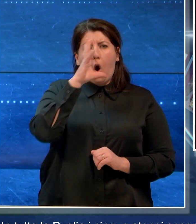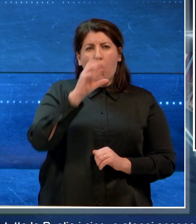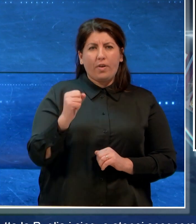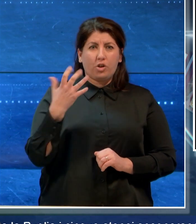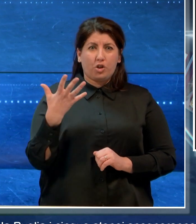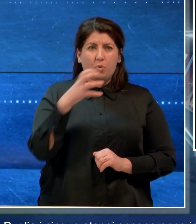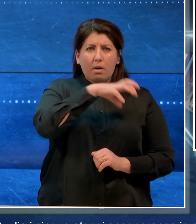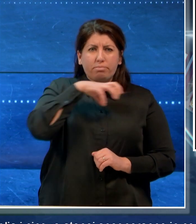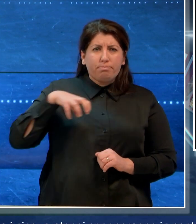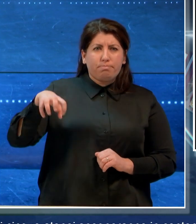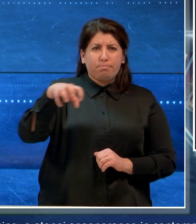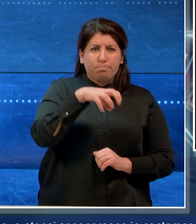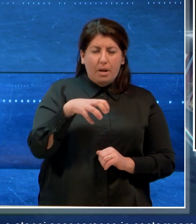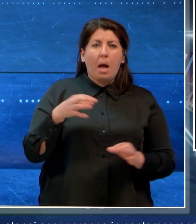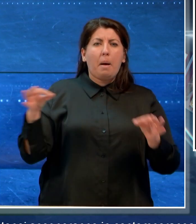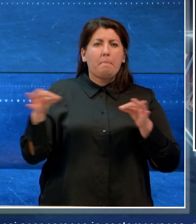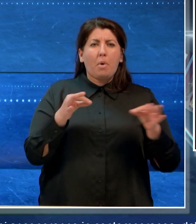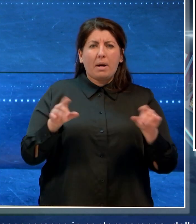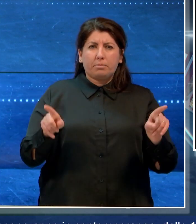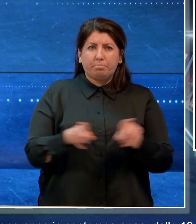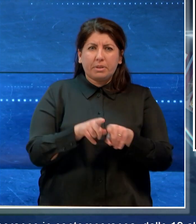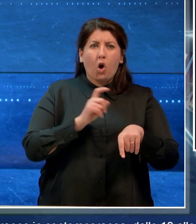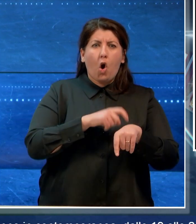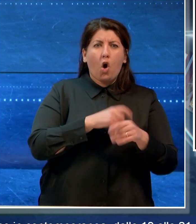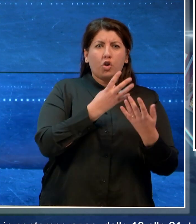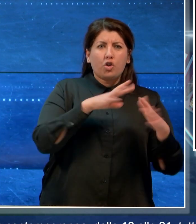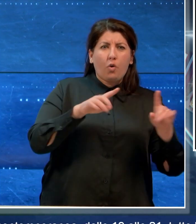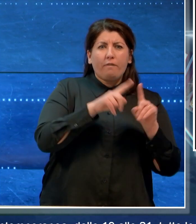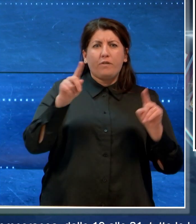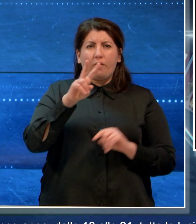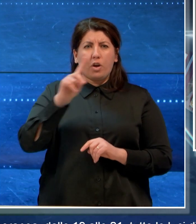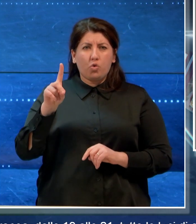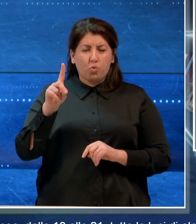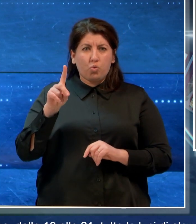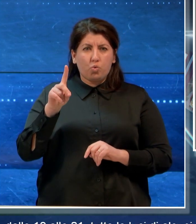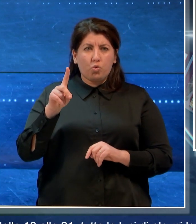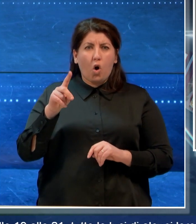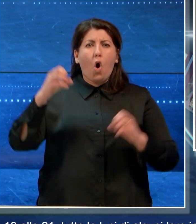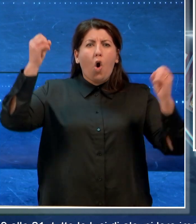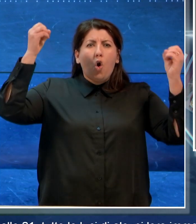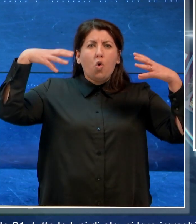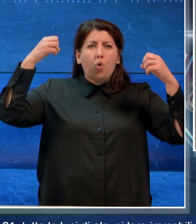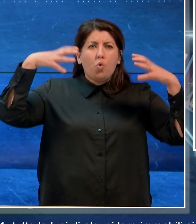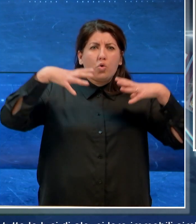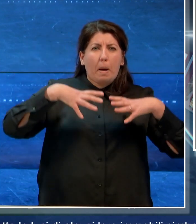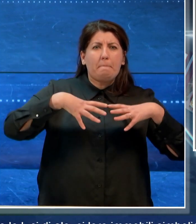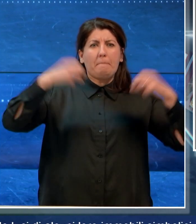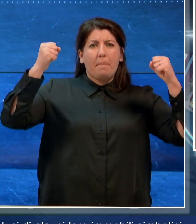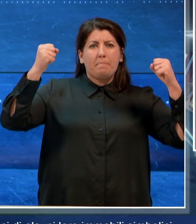contemporanea dalle 19 alle 21 tutte le luci di alcuni loro immobili